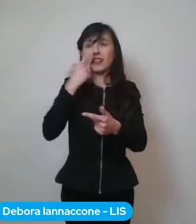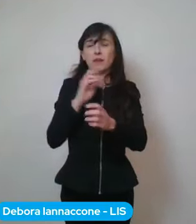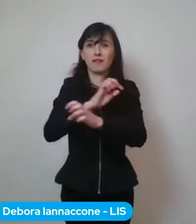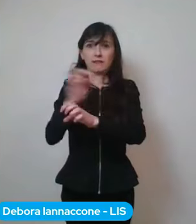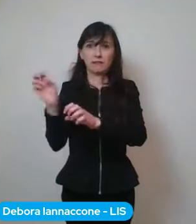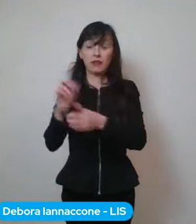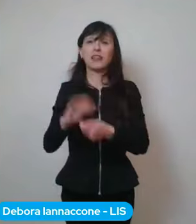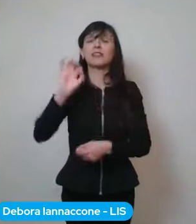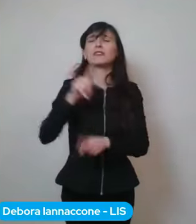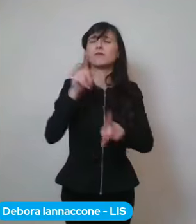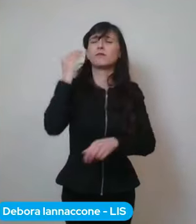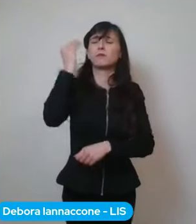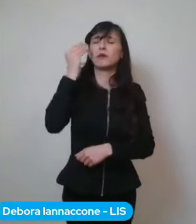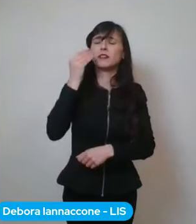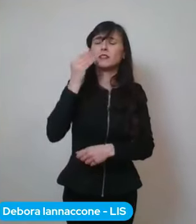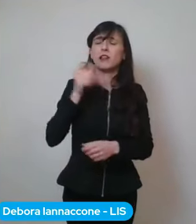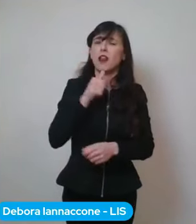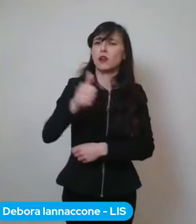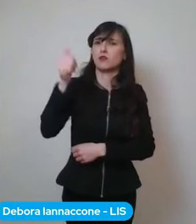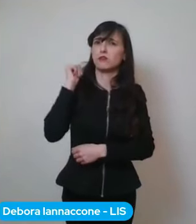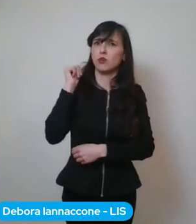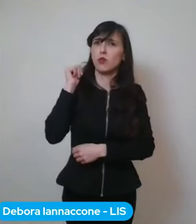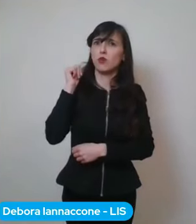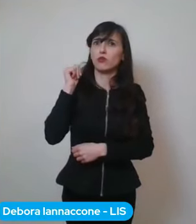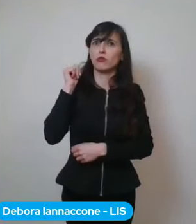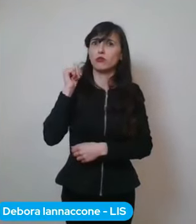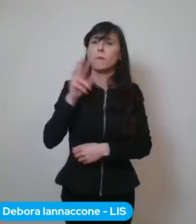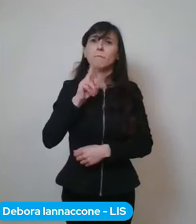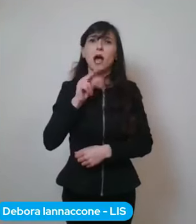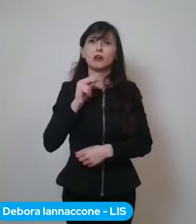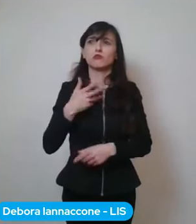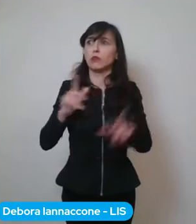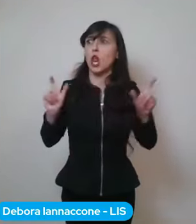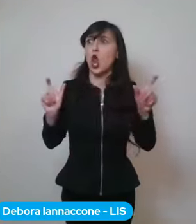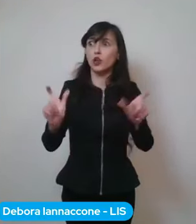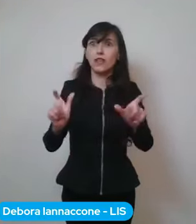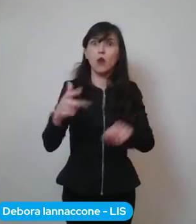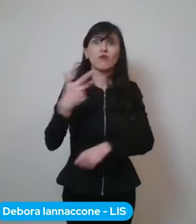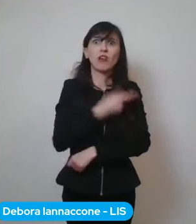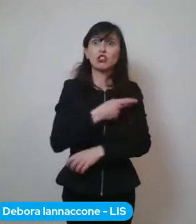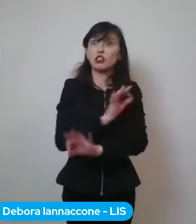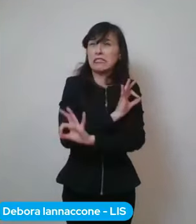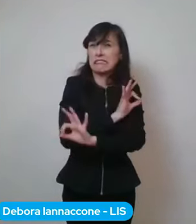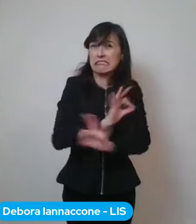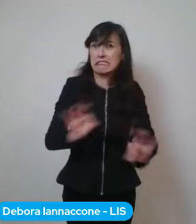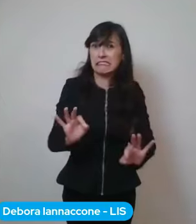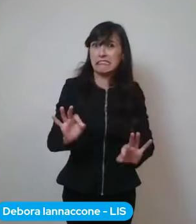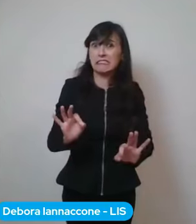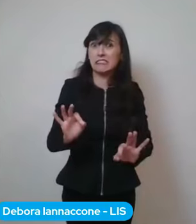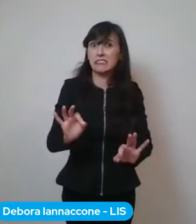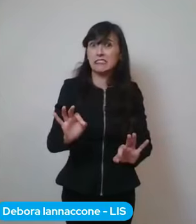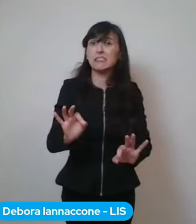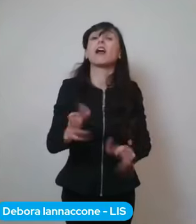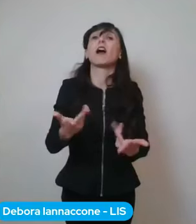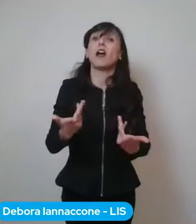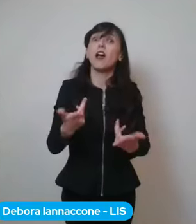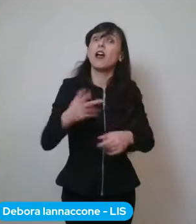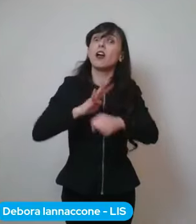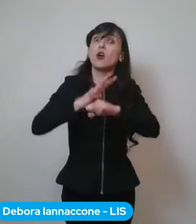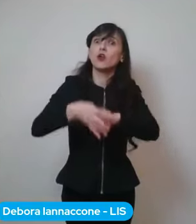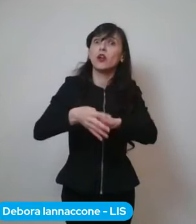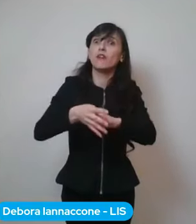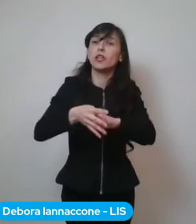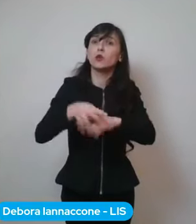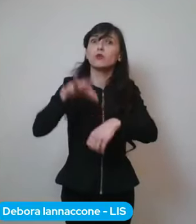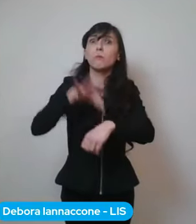eravamo eh in pieno lockdown non c'era un vaccino, non conoscevamo bene quale fosse l'evoluzione della malattia ecco